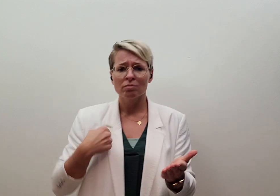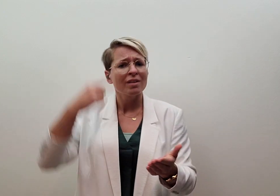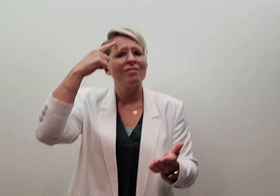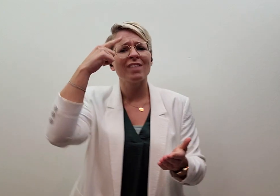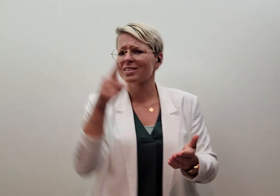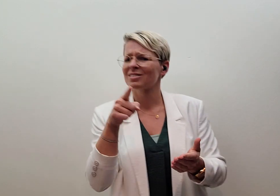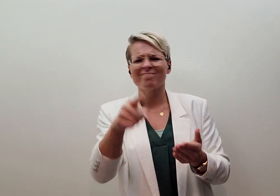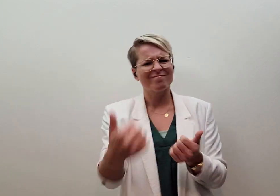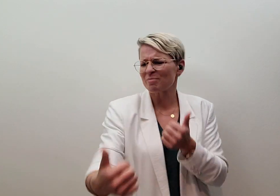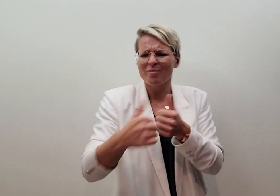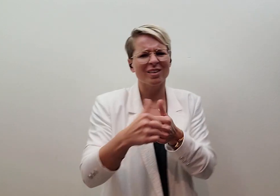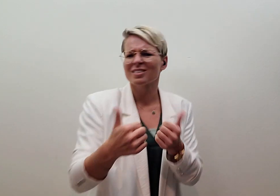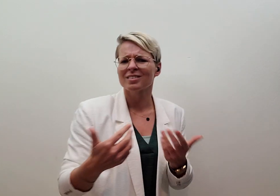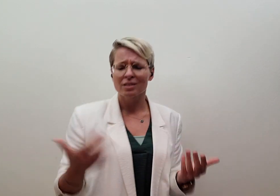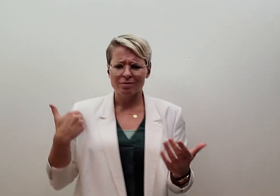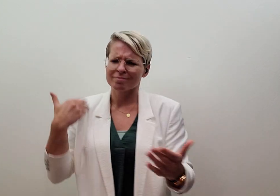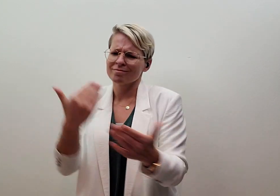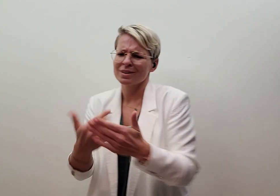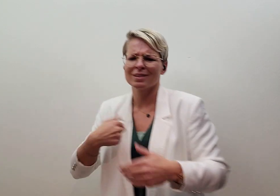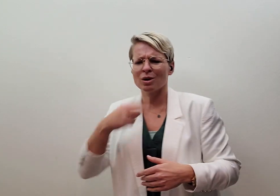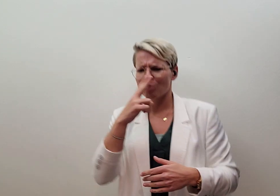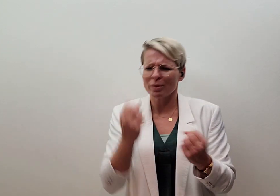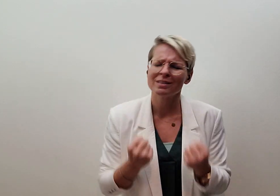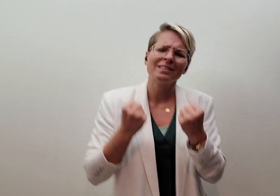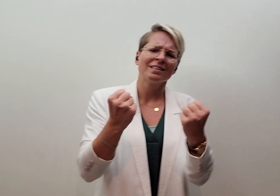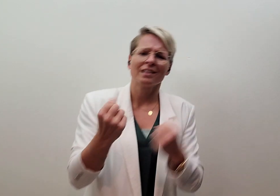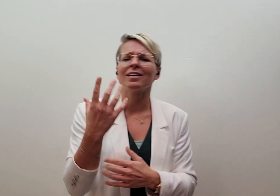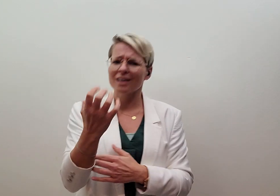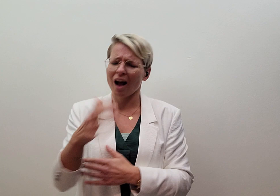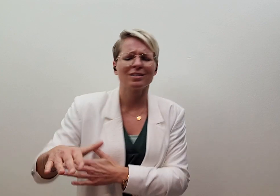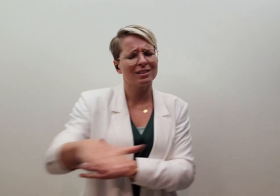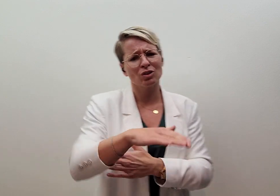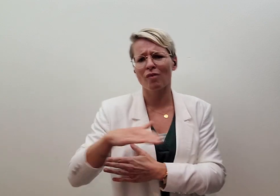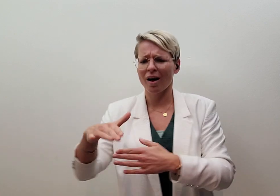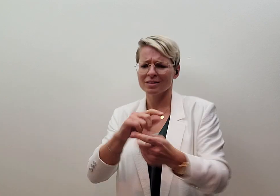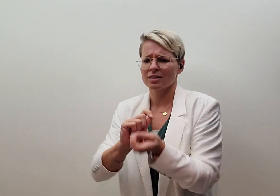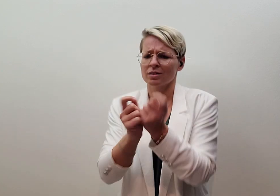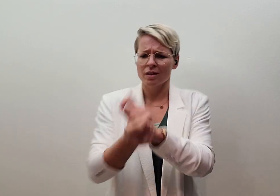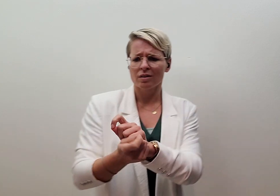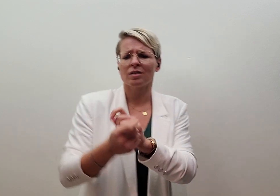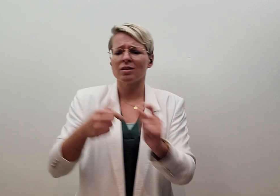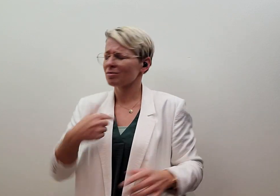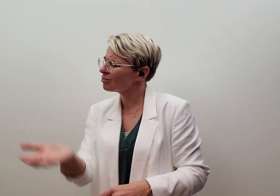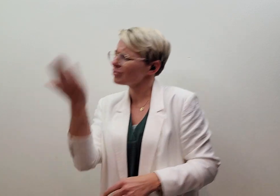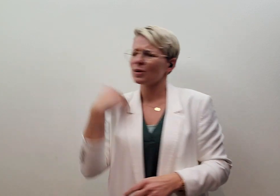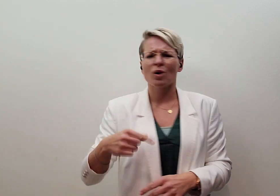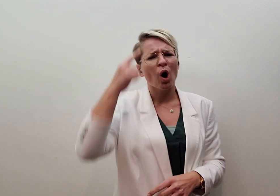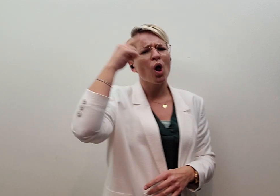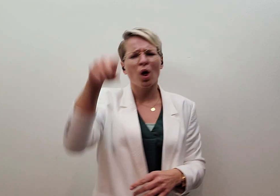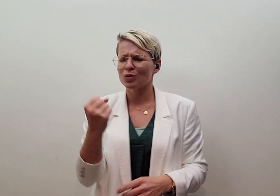weet dat jij niet bij me past Heb het zo vaak geprobeerd en ik wou dat het anders was Heb er zo hard in